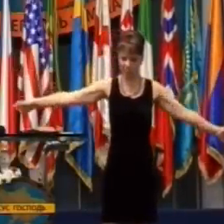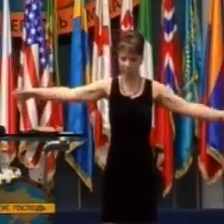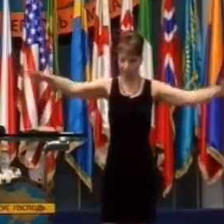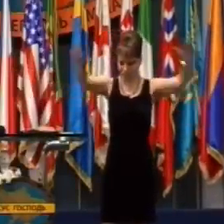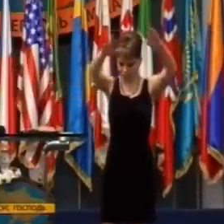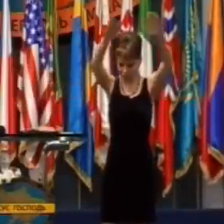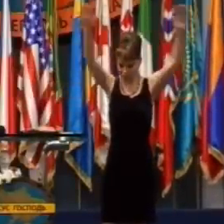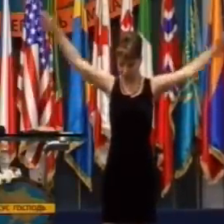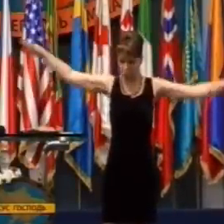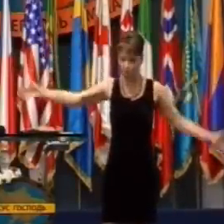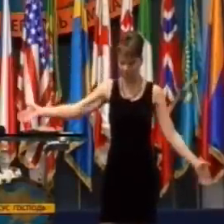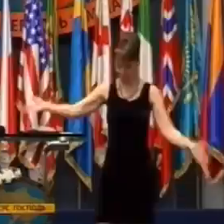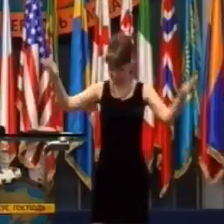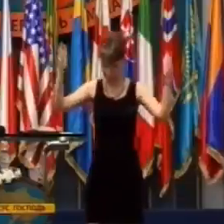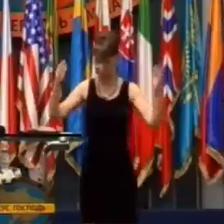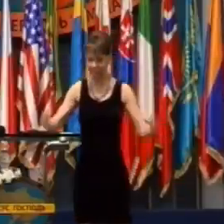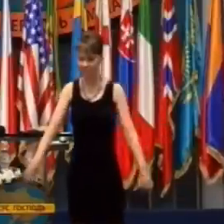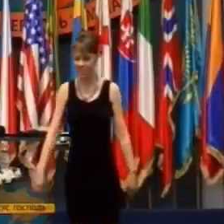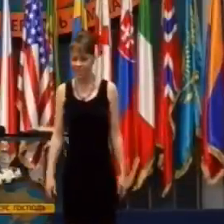naširoko od neho.